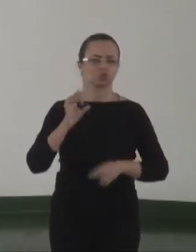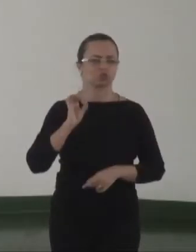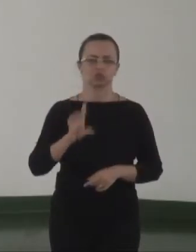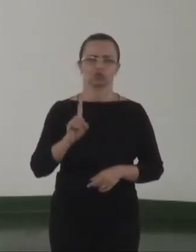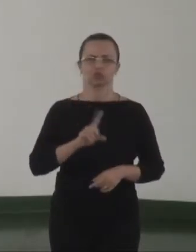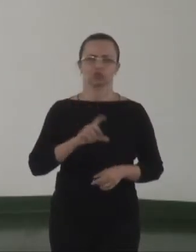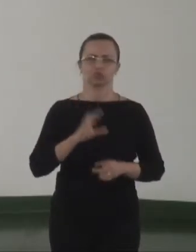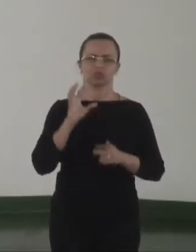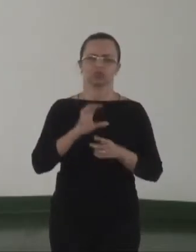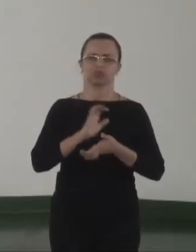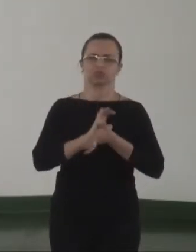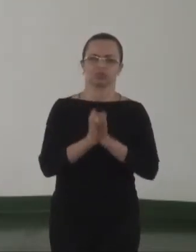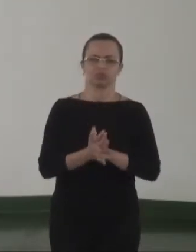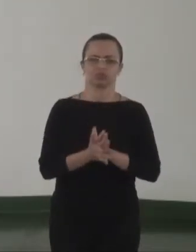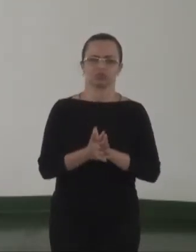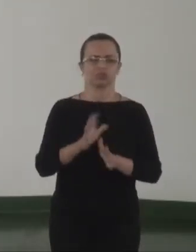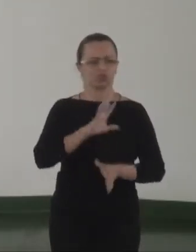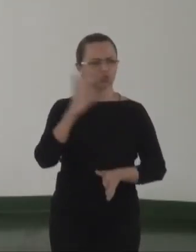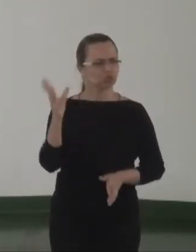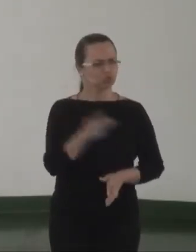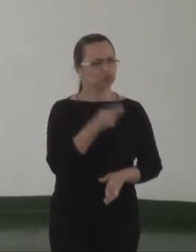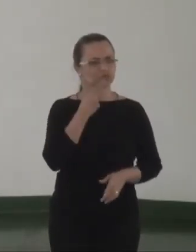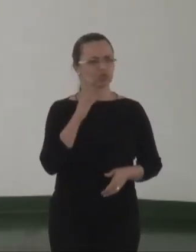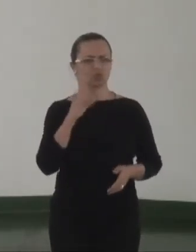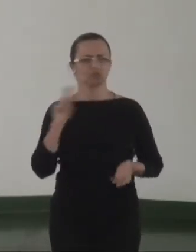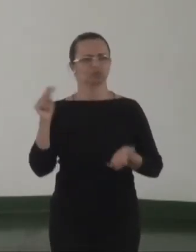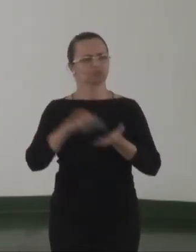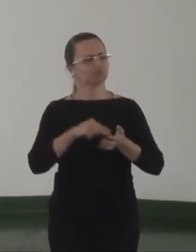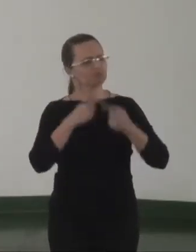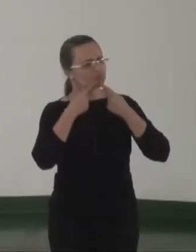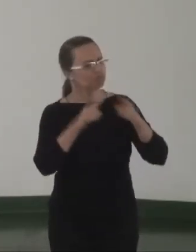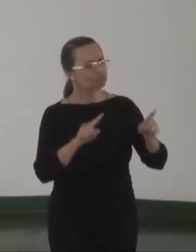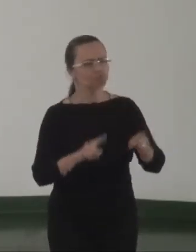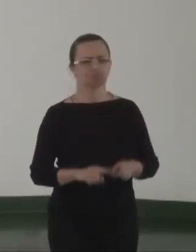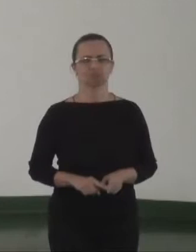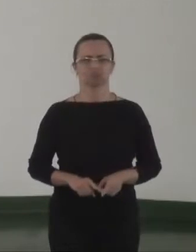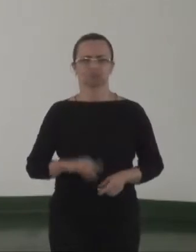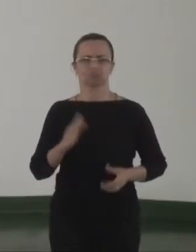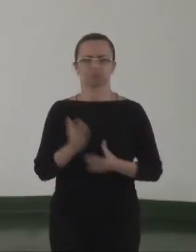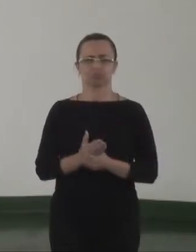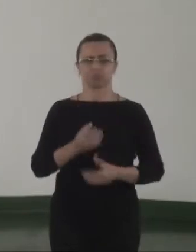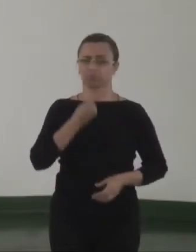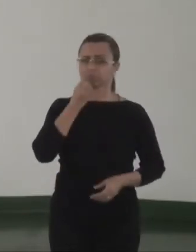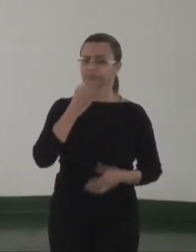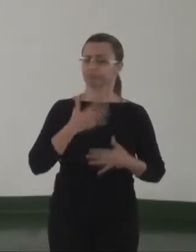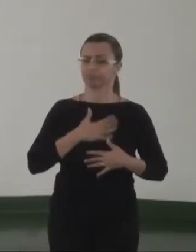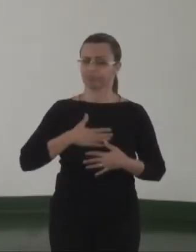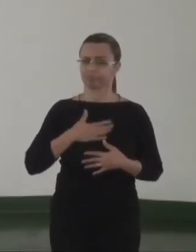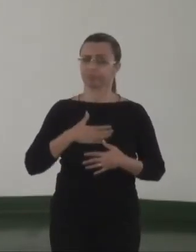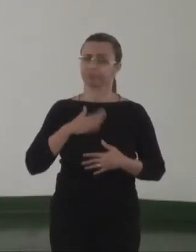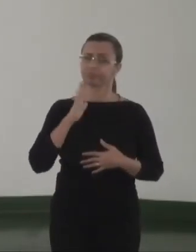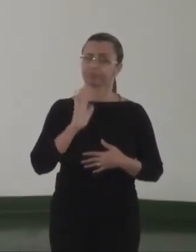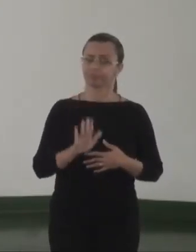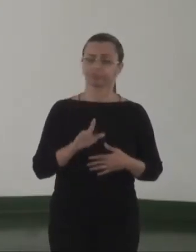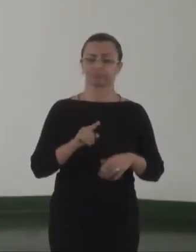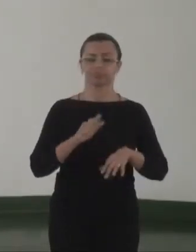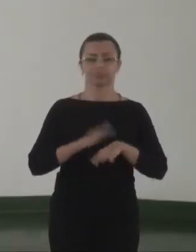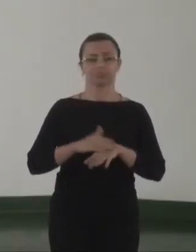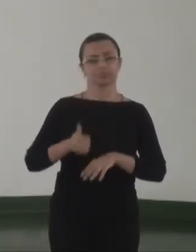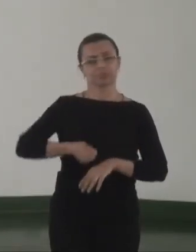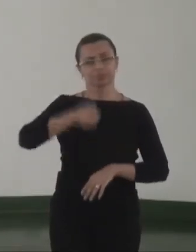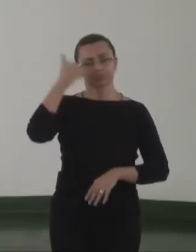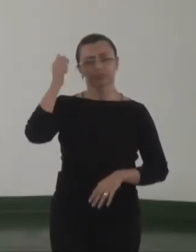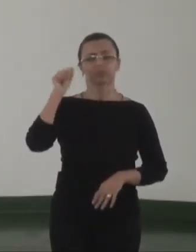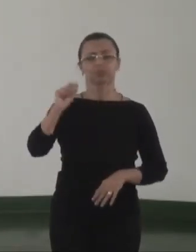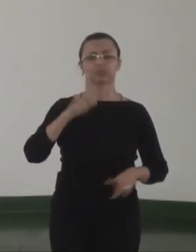a repressão. Repressão, todo mundo adora fazer uma denúncia, fazer uma audiência, né? É muito bom, satisfaz bastante. Mas é muito melhor